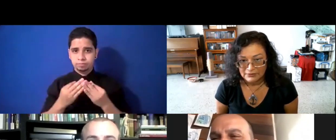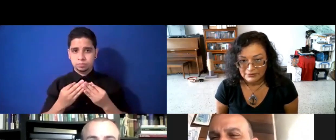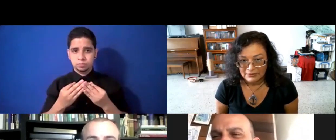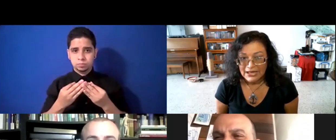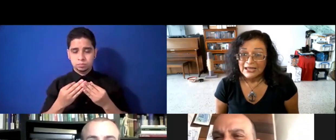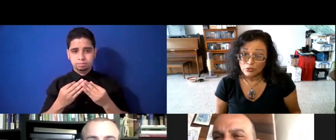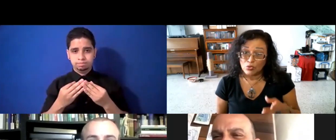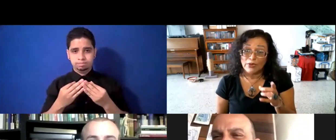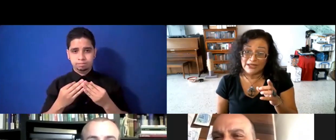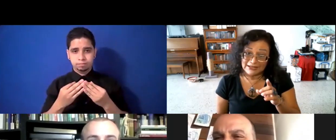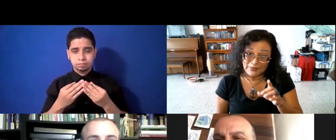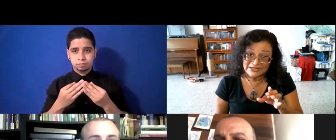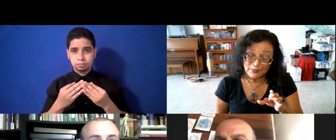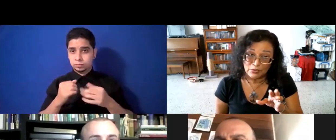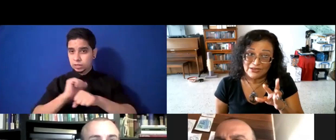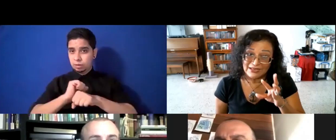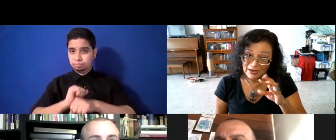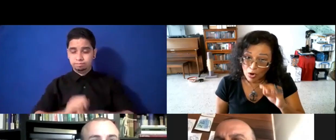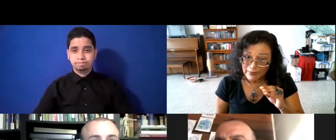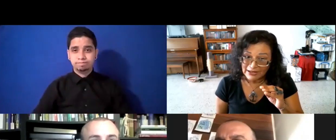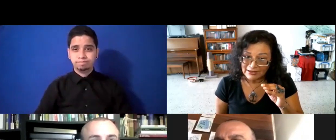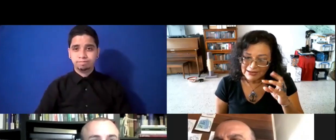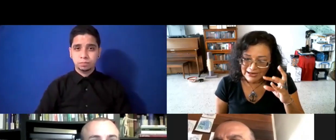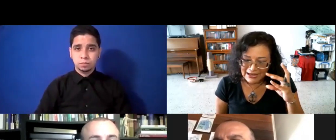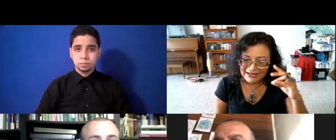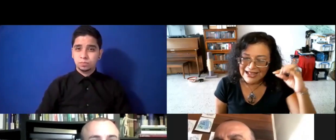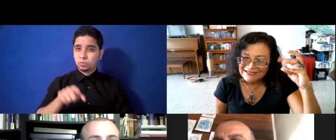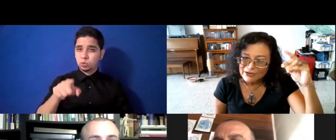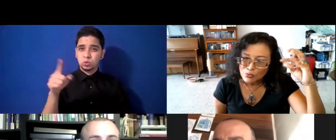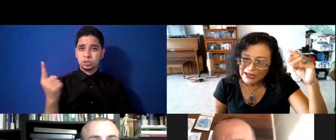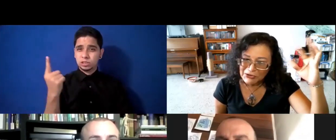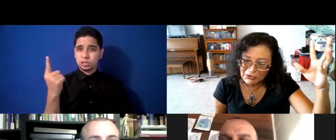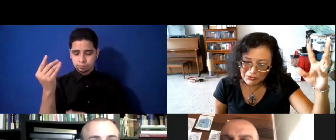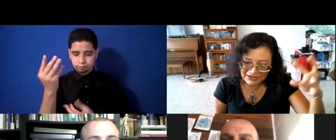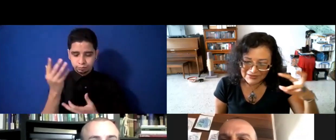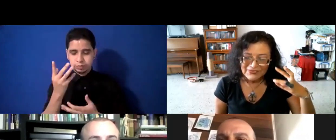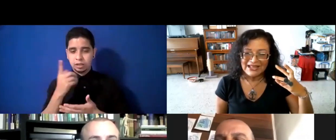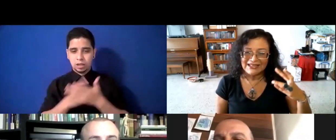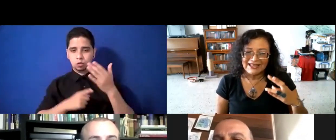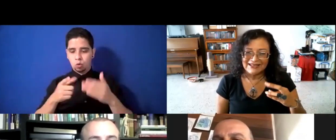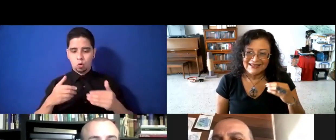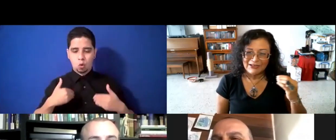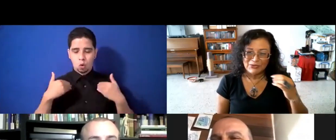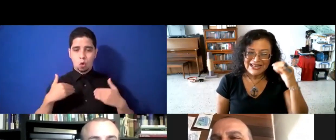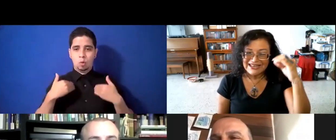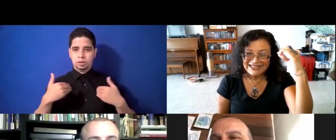Y tú, como dijiste al principio, desde joven, querías, tenías este sueño de... Seguro. Tenías ya